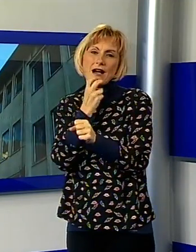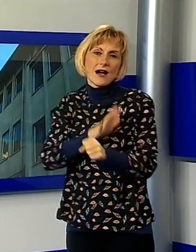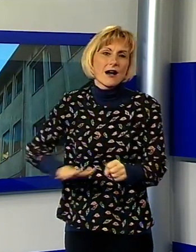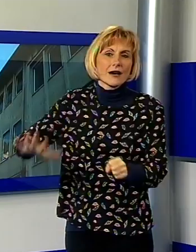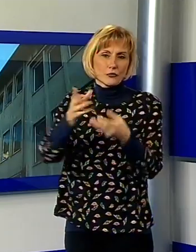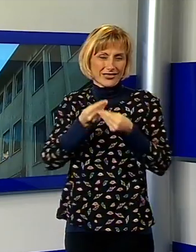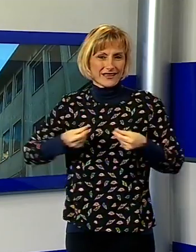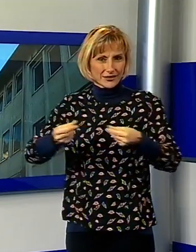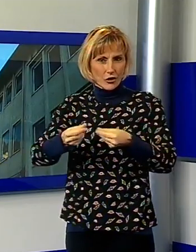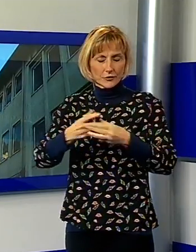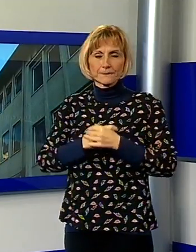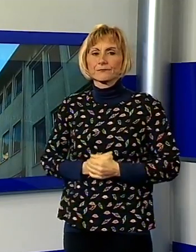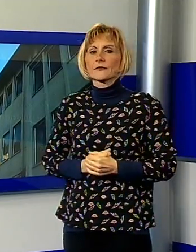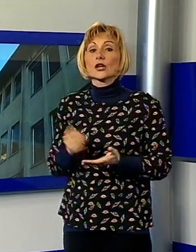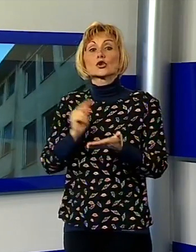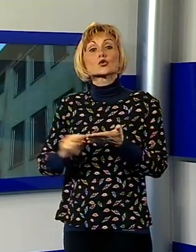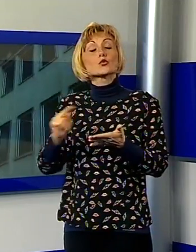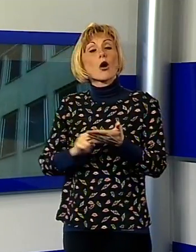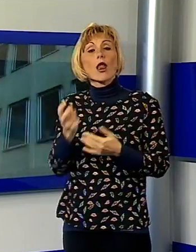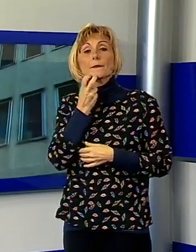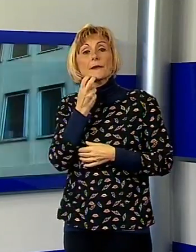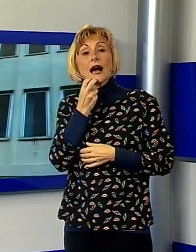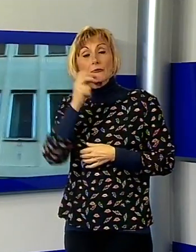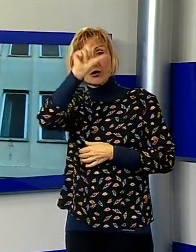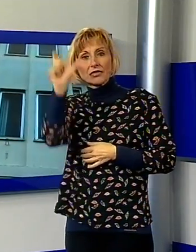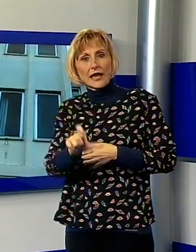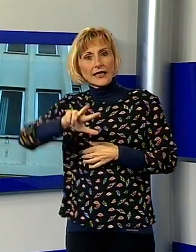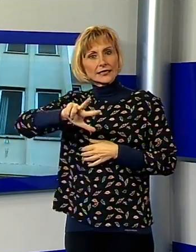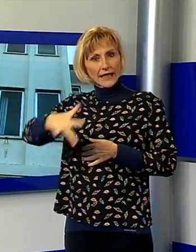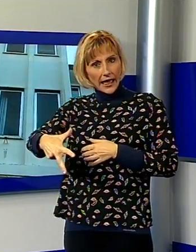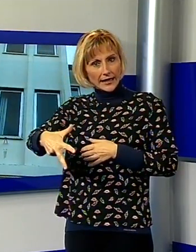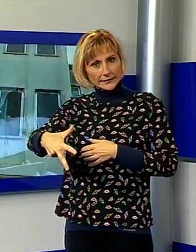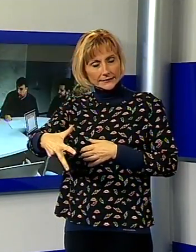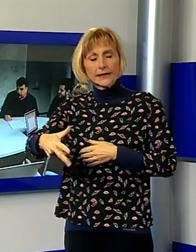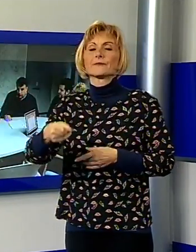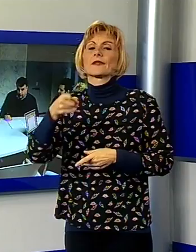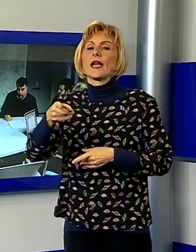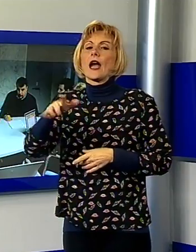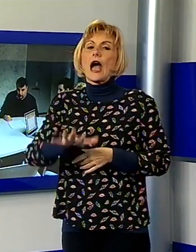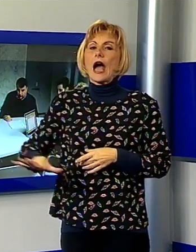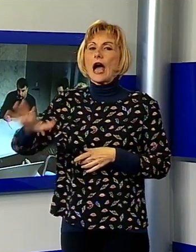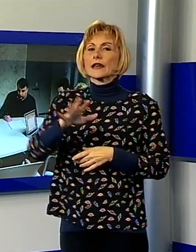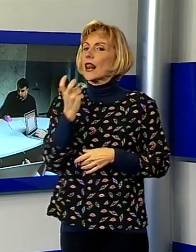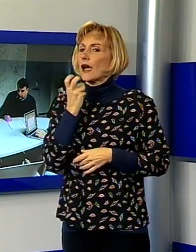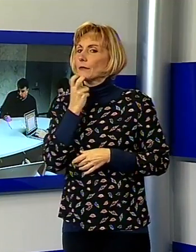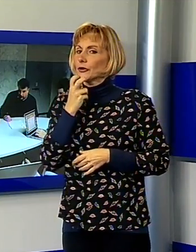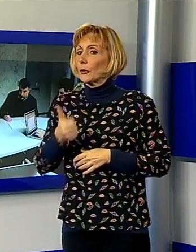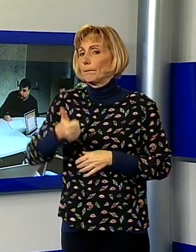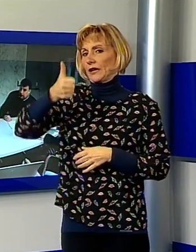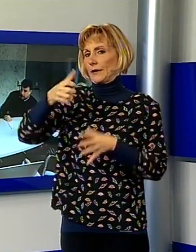La scuola del marmo, la terza in Italia, colmerà un gap formativo in un'area dove il lapideo rappresenta una delle prime industrie e dove si